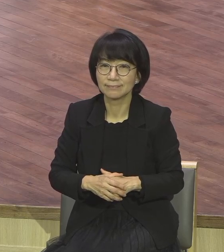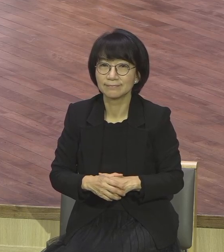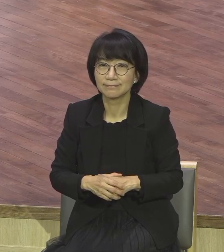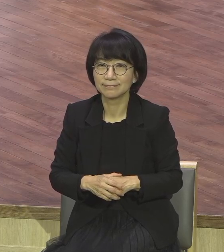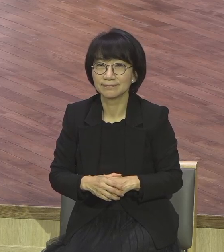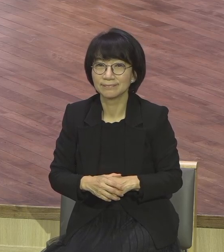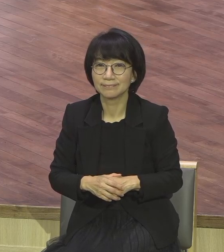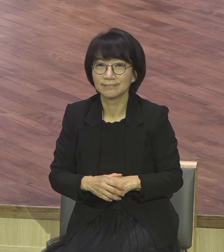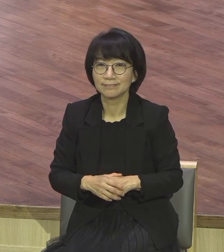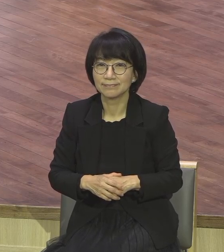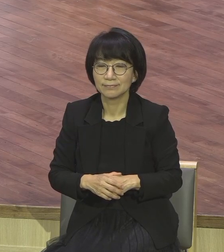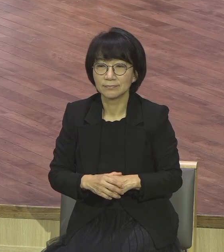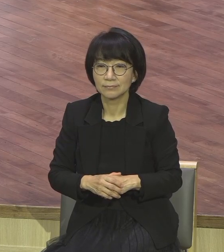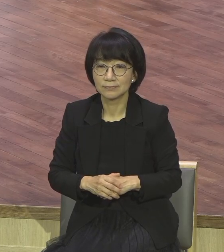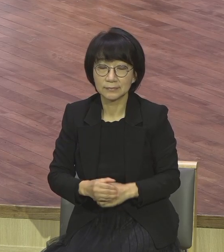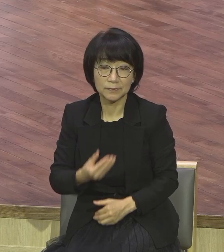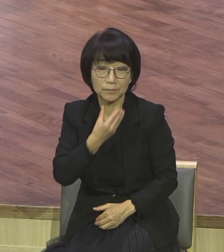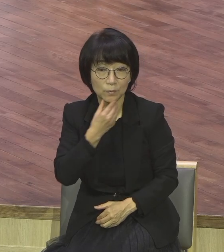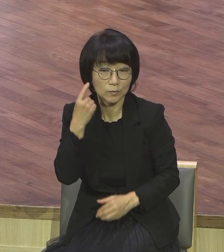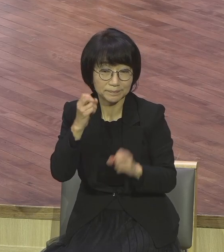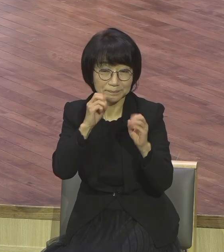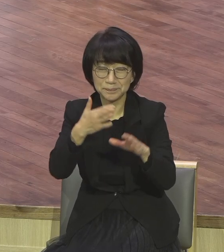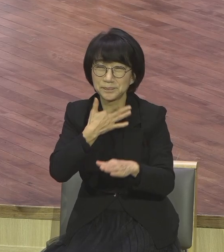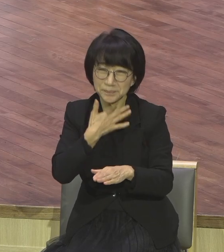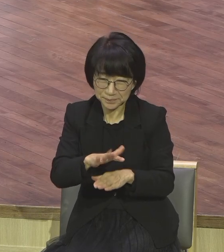그거는 뭐 하는 사람이 하지 아무나 하나 그거